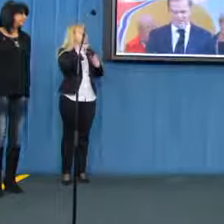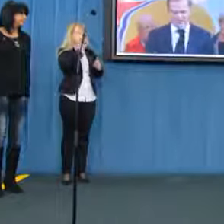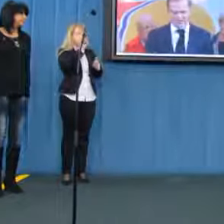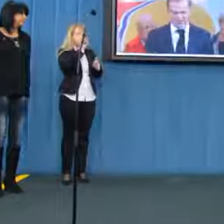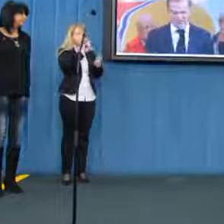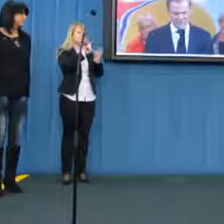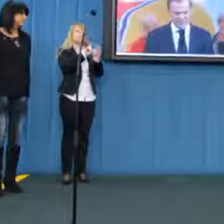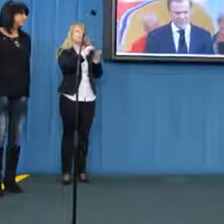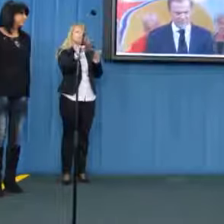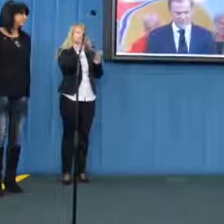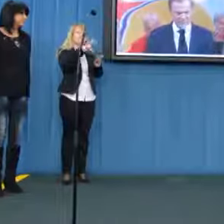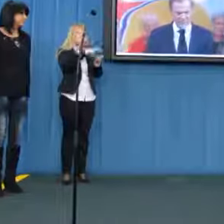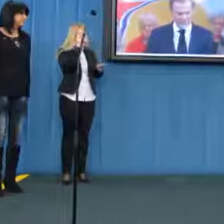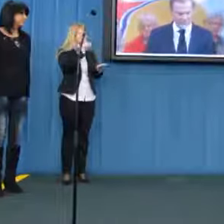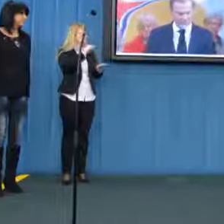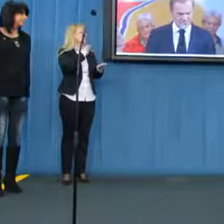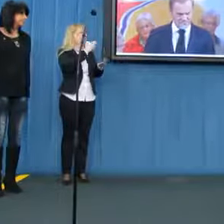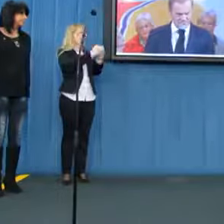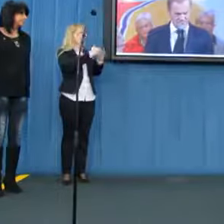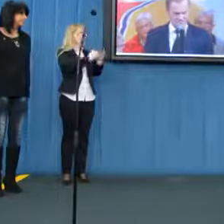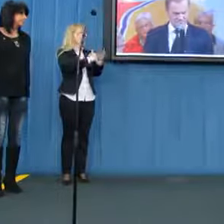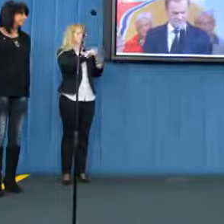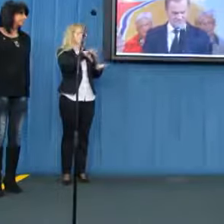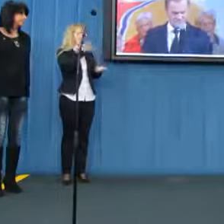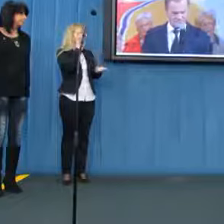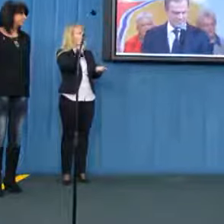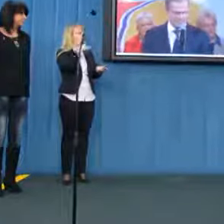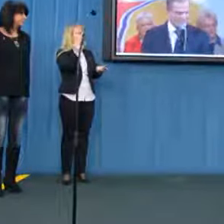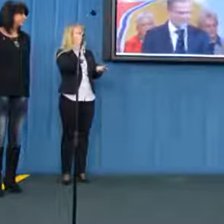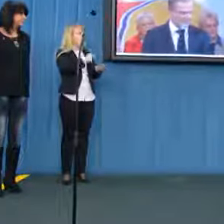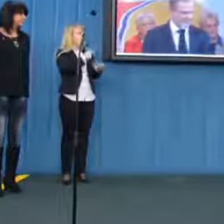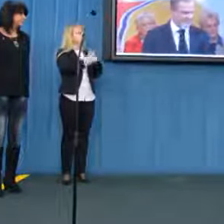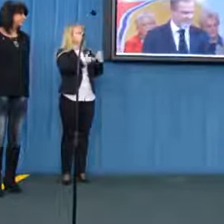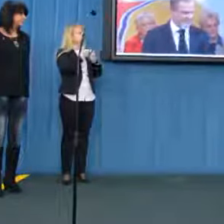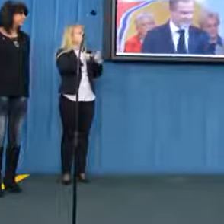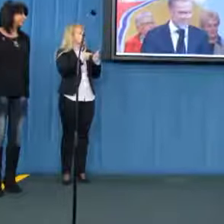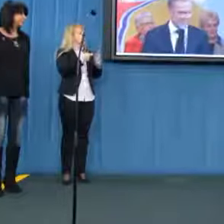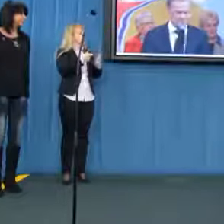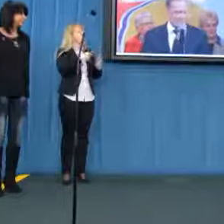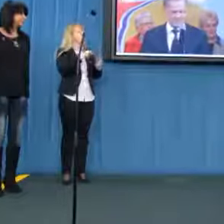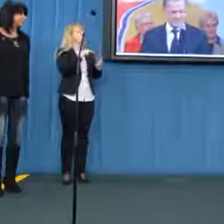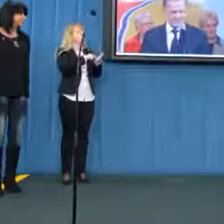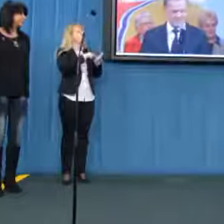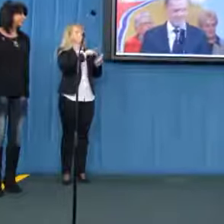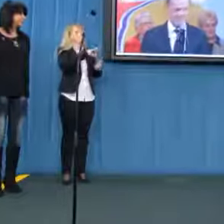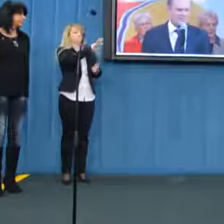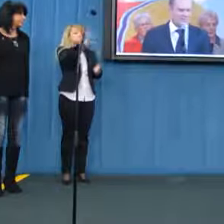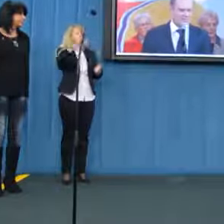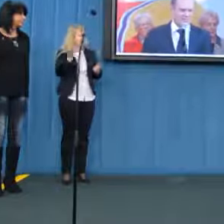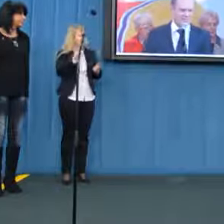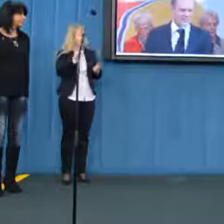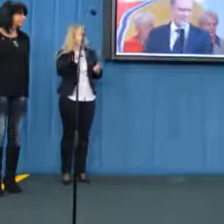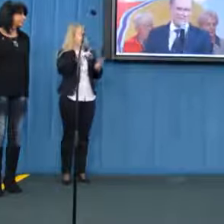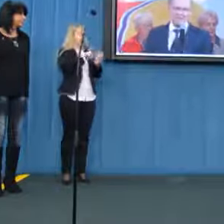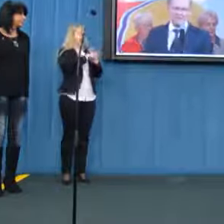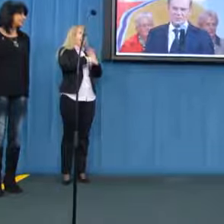kwotowanie na listach wyborczych powinno być zastosowane wobec wszystkich, a ponieważ